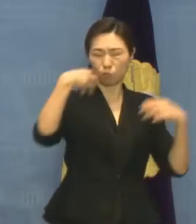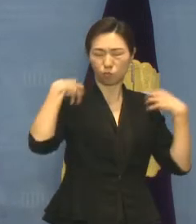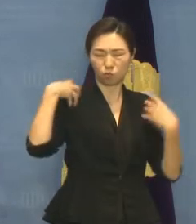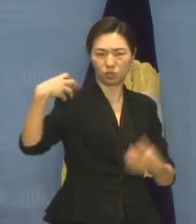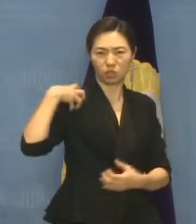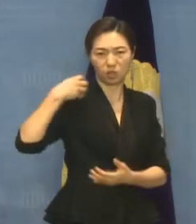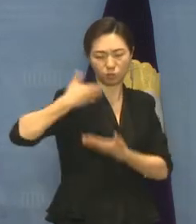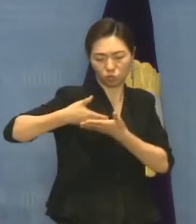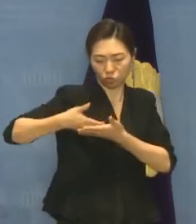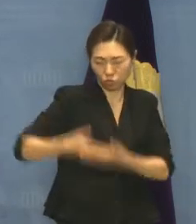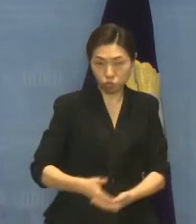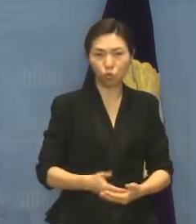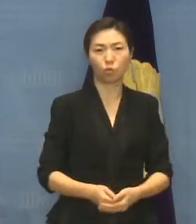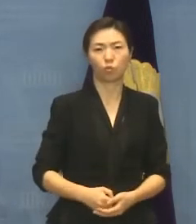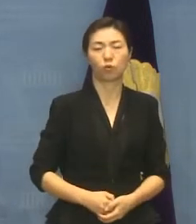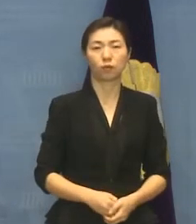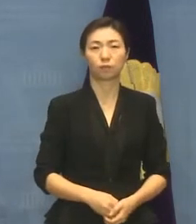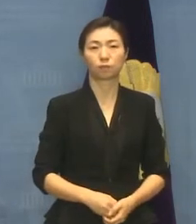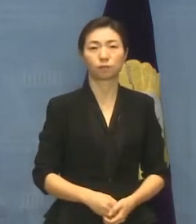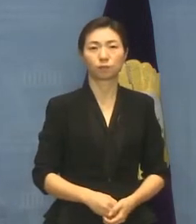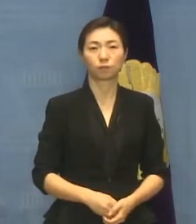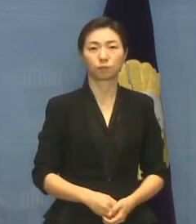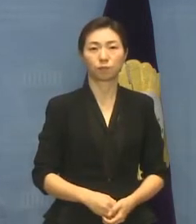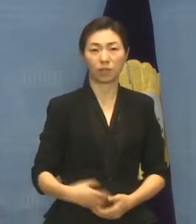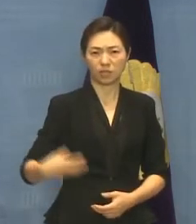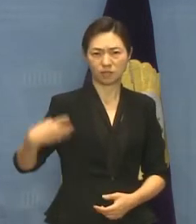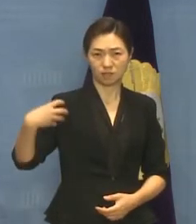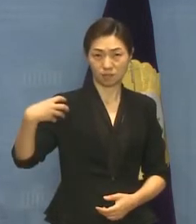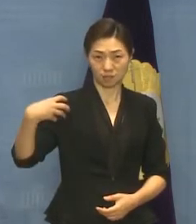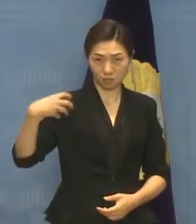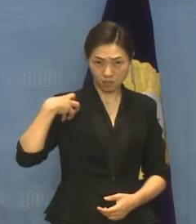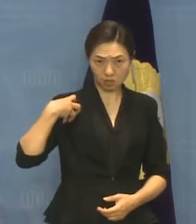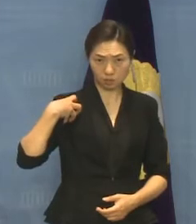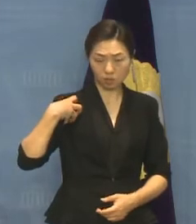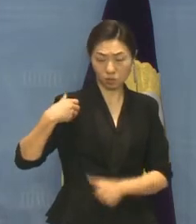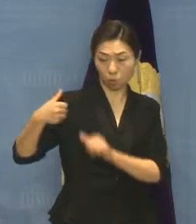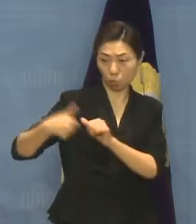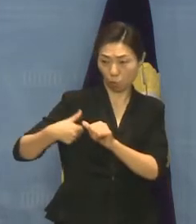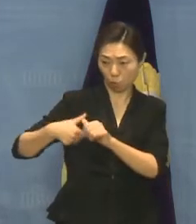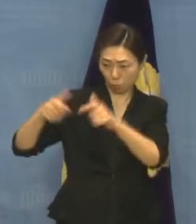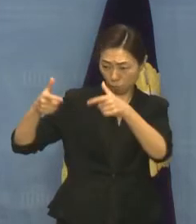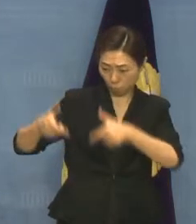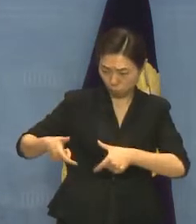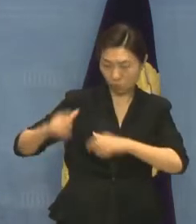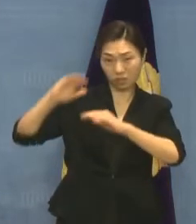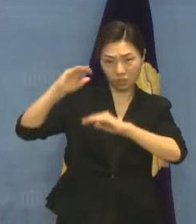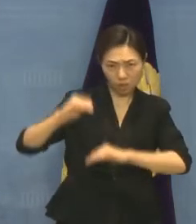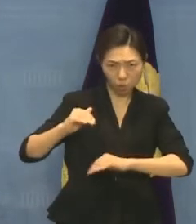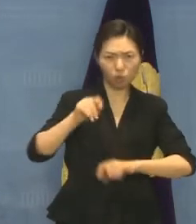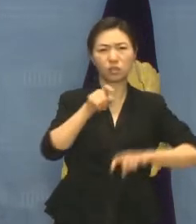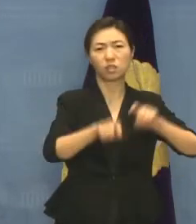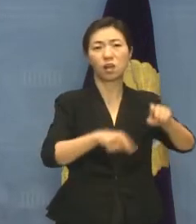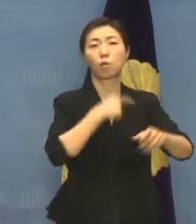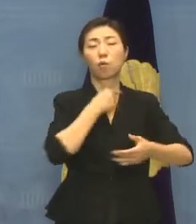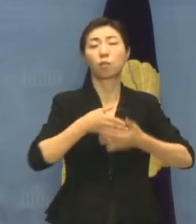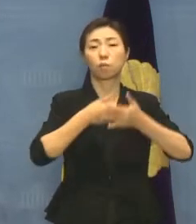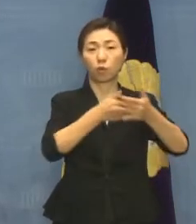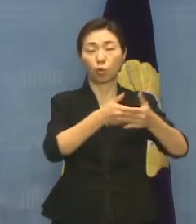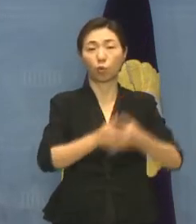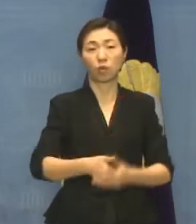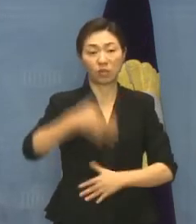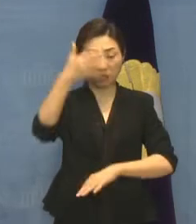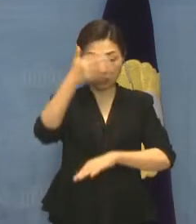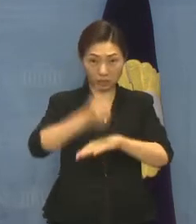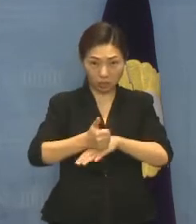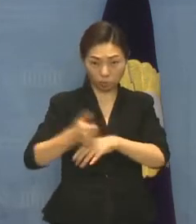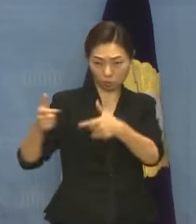책임 있는 권고 이행을 촉구하며 앞으로 우리 장애인계는 최종 견해 이행과 감시를